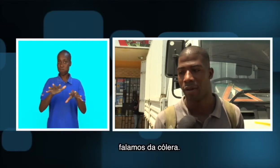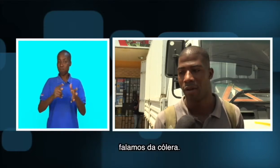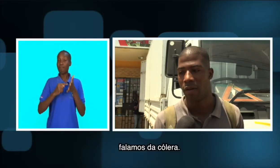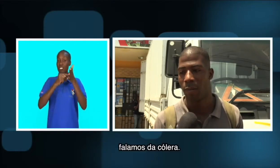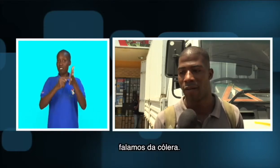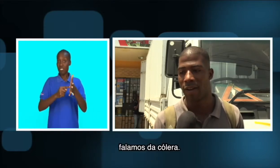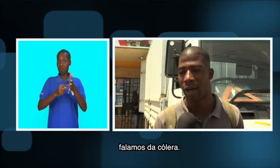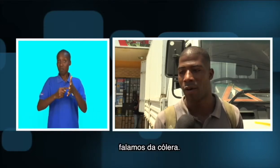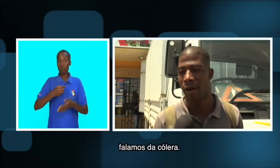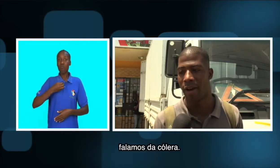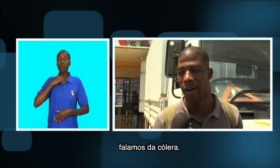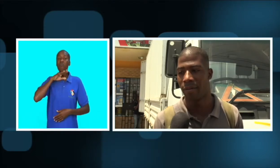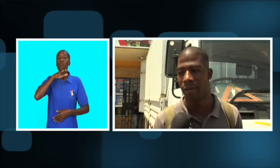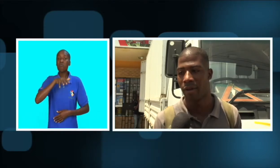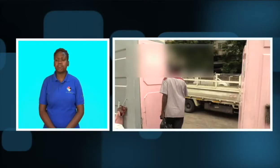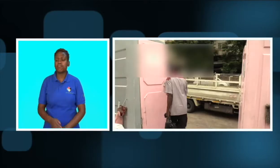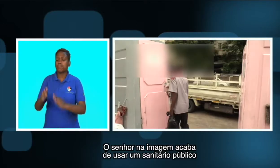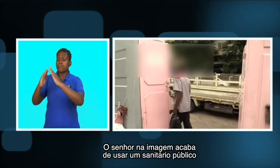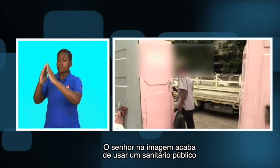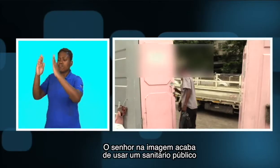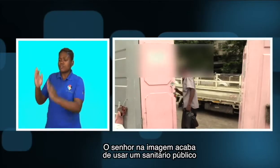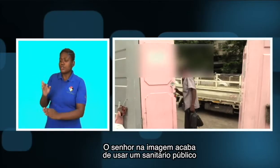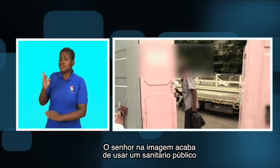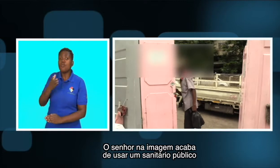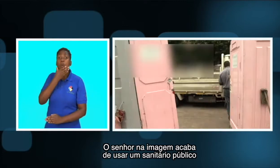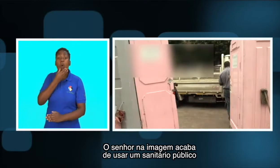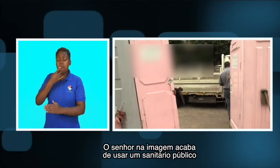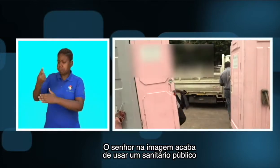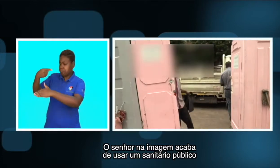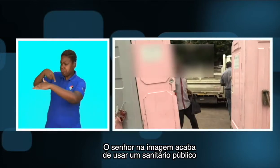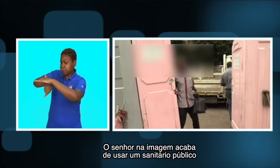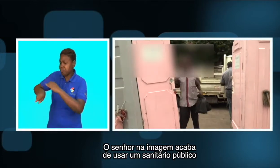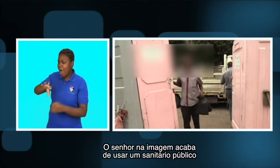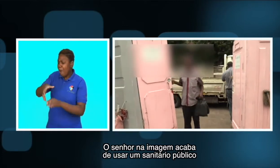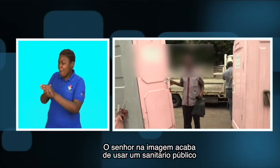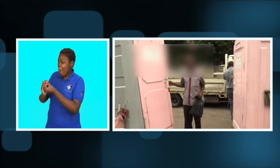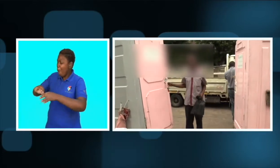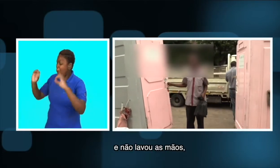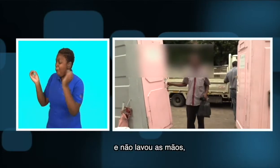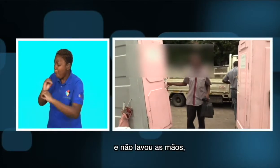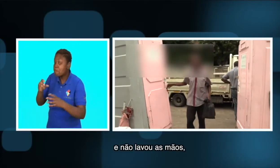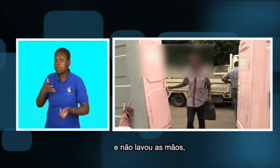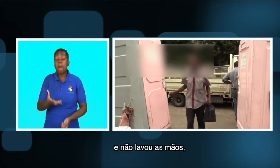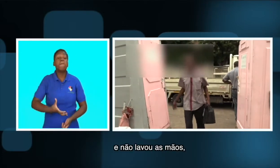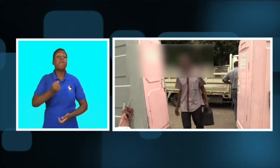Vamos falar da cólera. O senhor na imagem acaba de usar um sanitário público e não lavou as mãos,